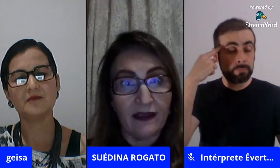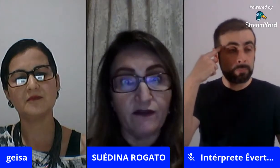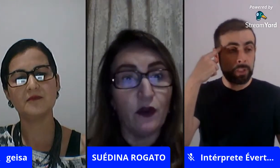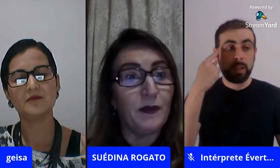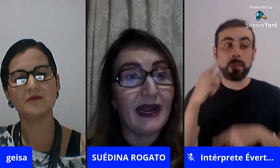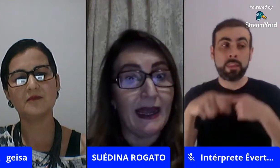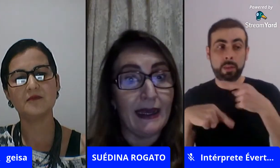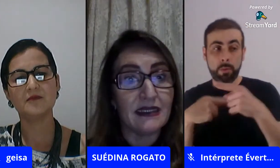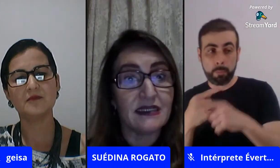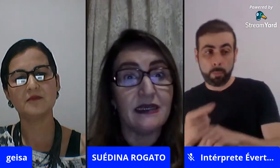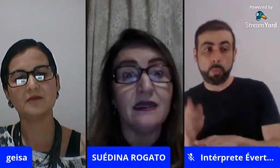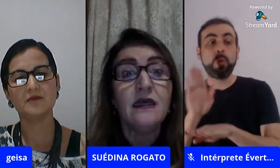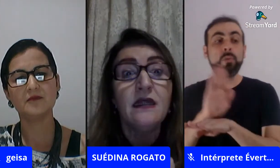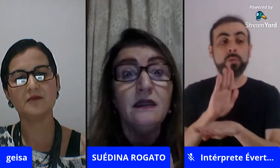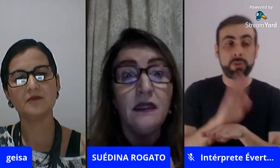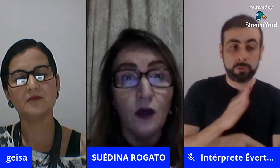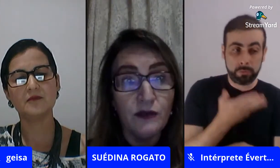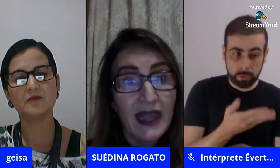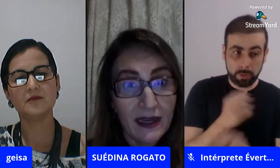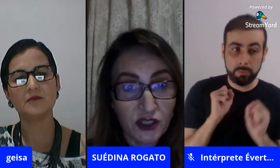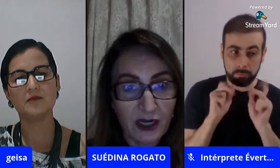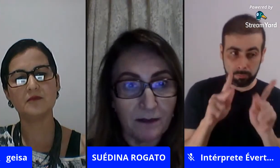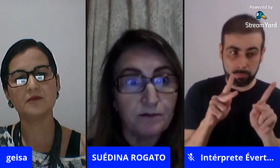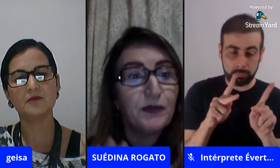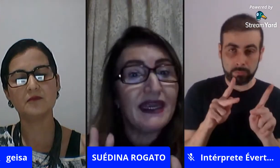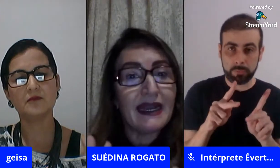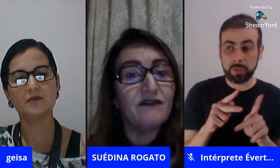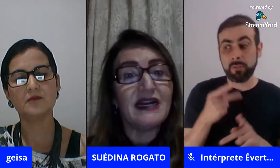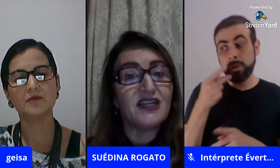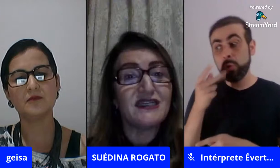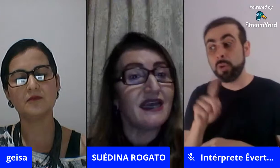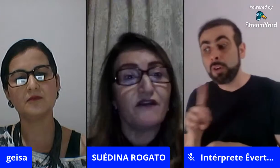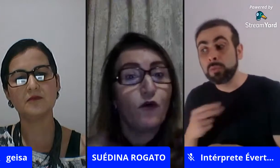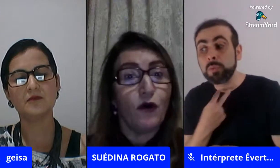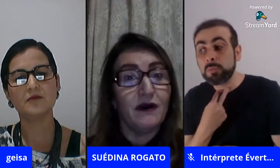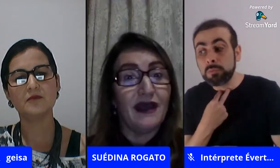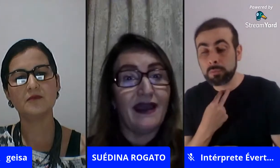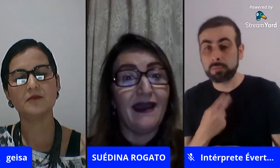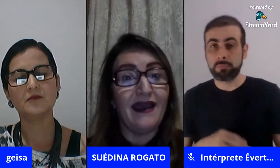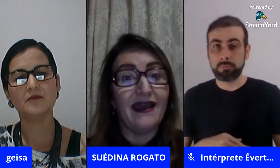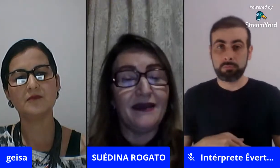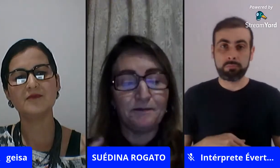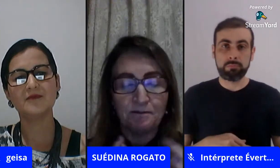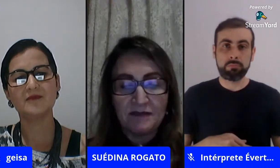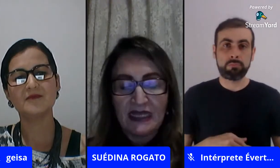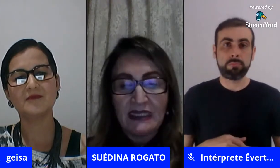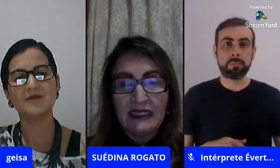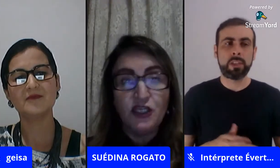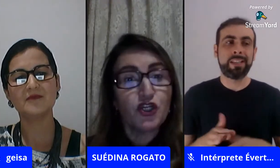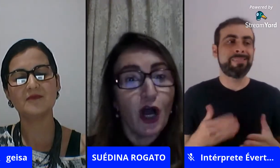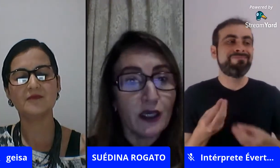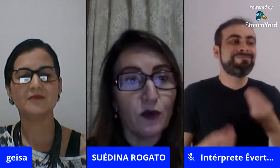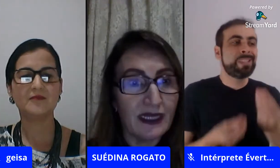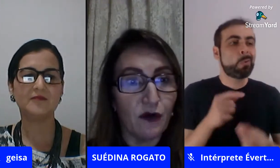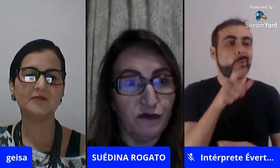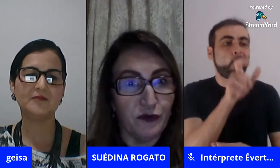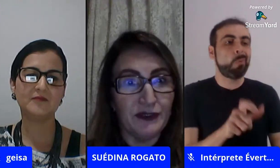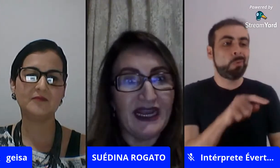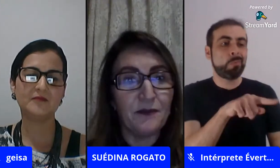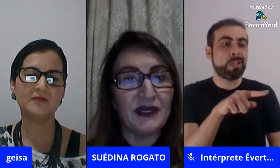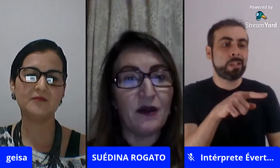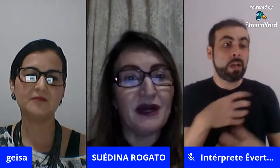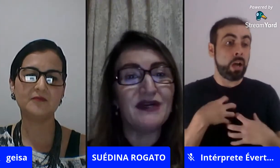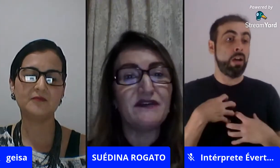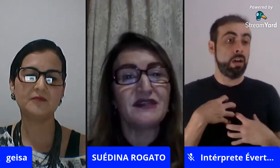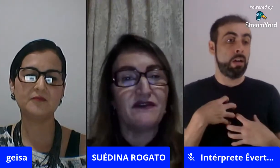vou te ajudar e falou para ela assim não deixa porque na verdade assim ela ficou é em choque quando ela